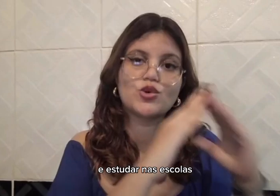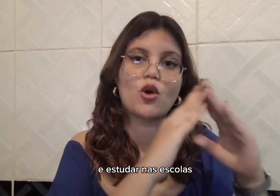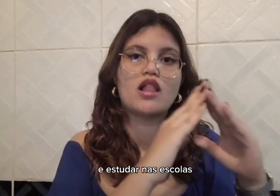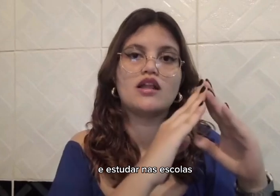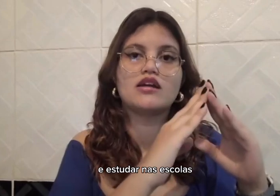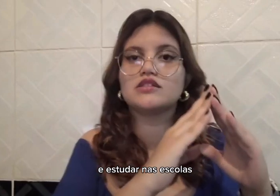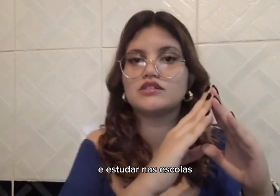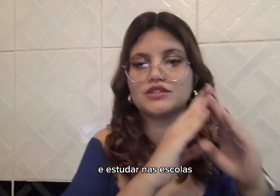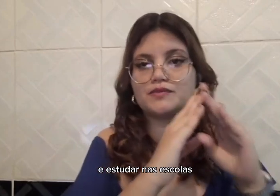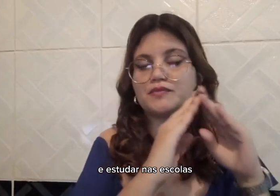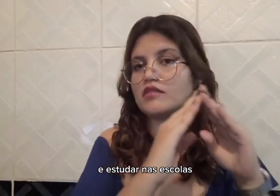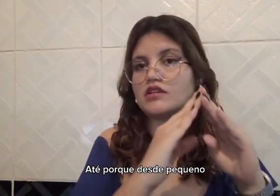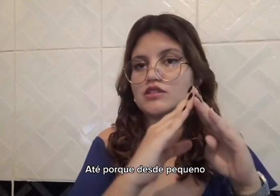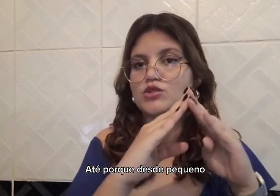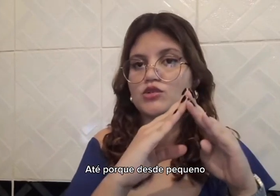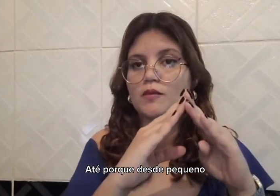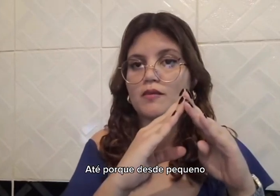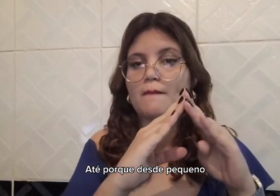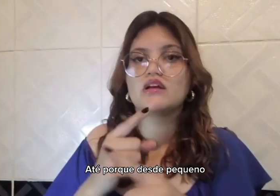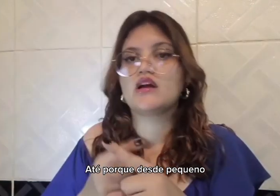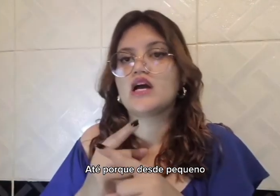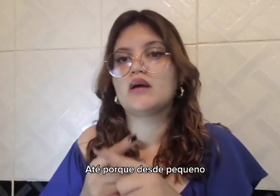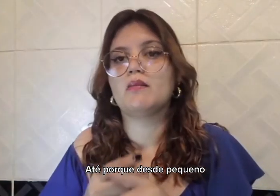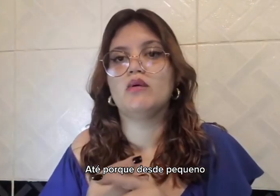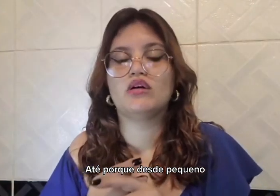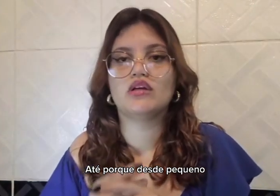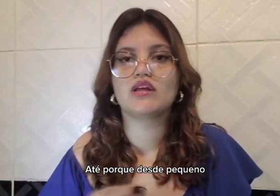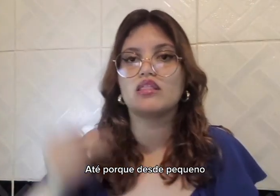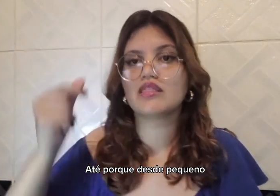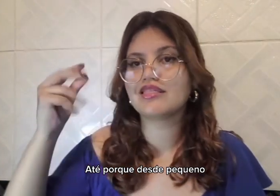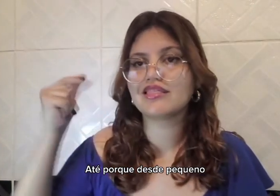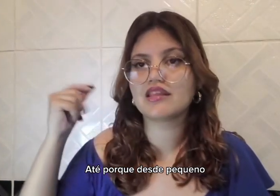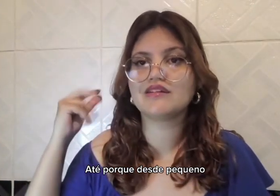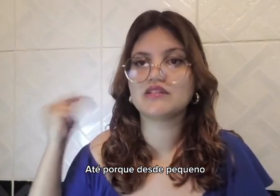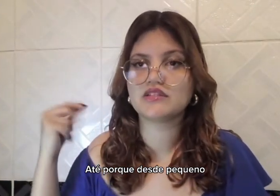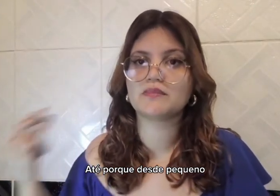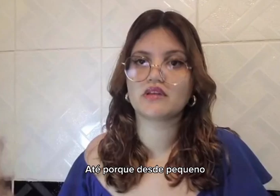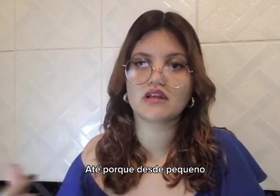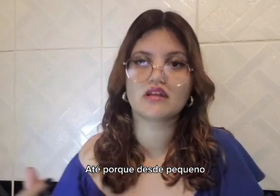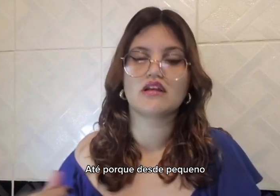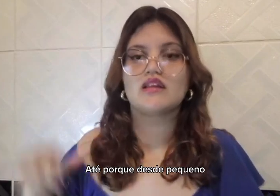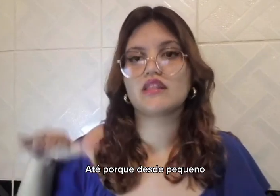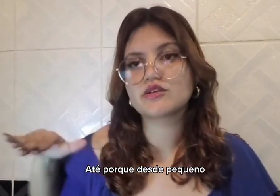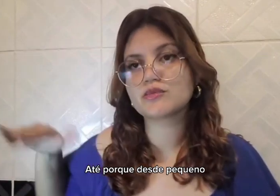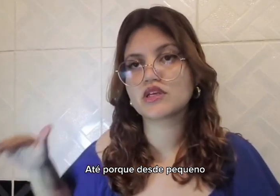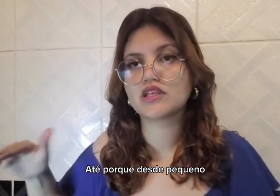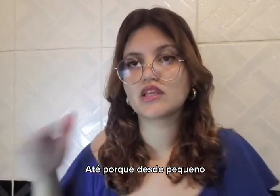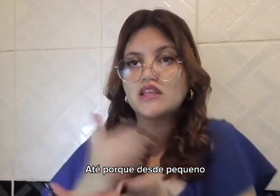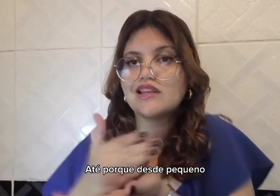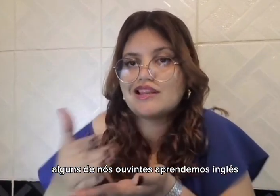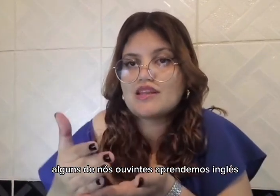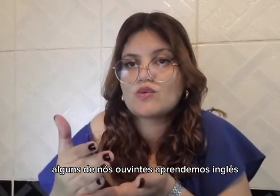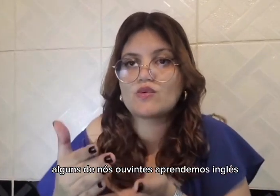Até porque desde pequeno a gente aprende inglês. Nós, ouvintes, aprendemos inglês.